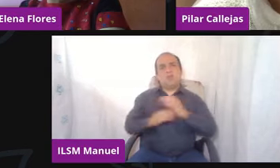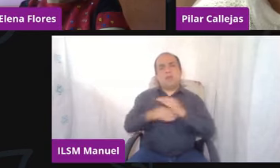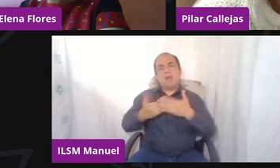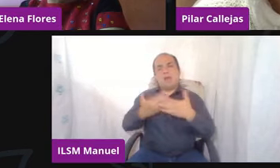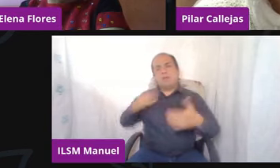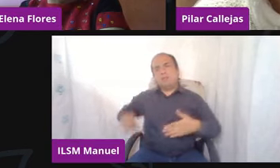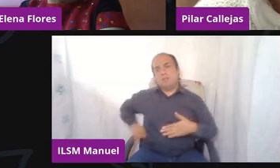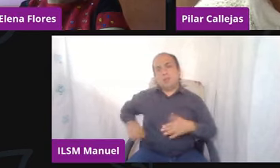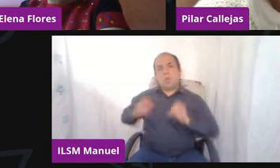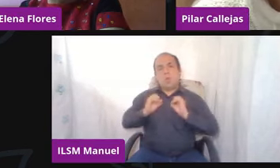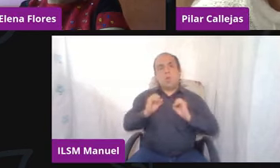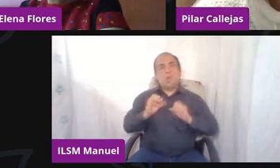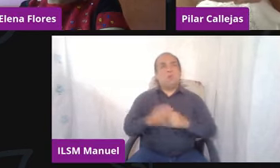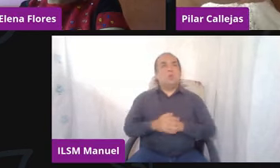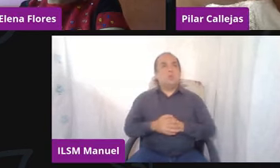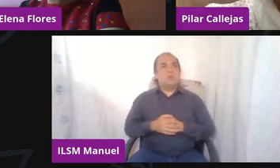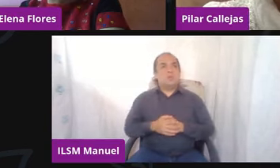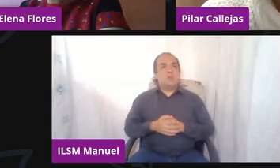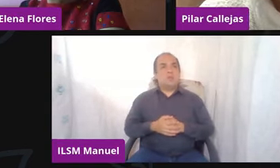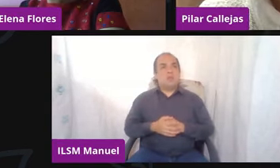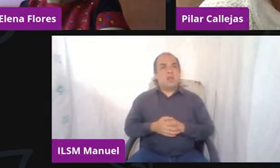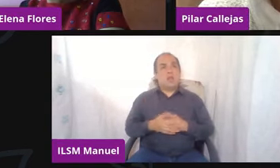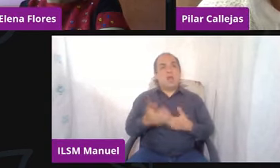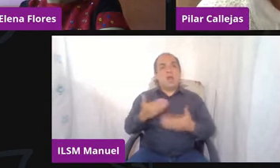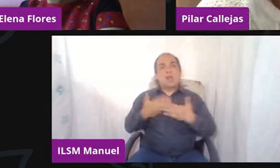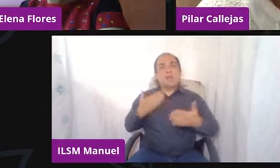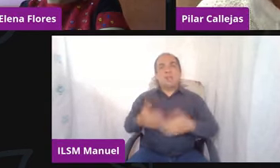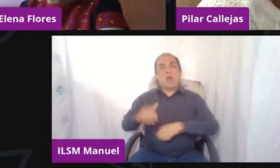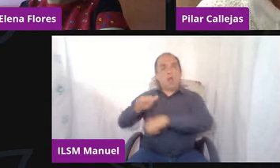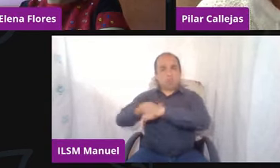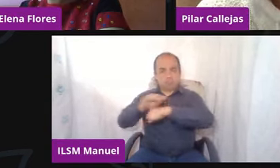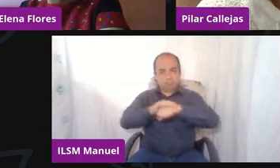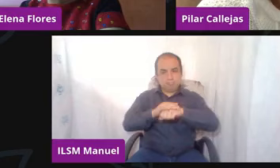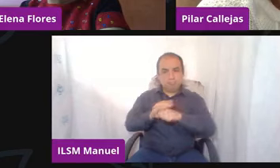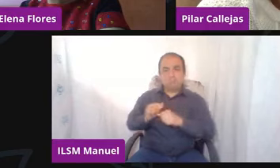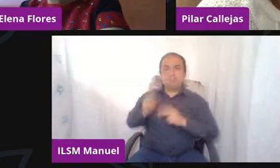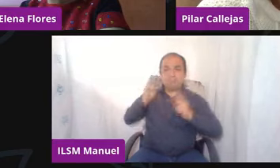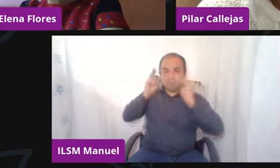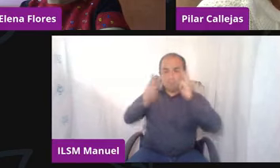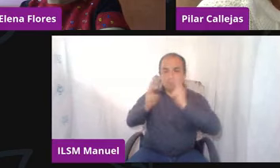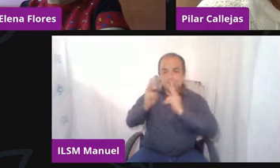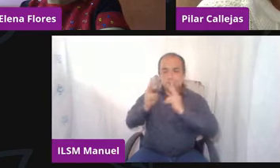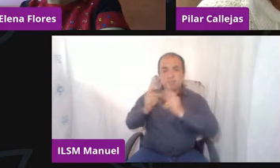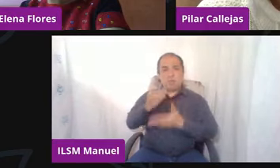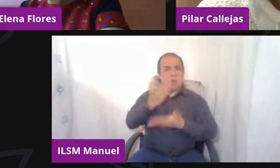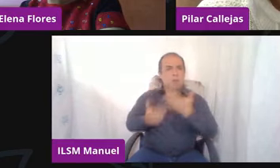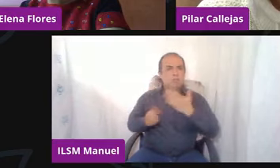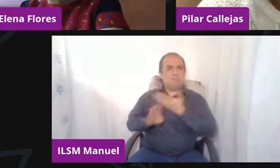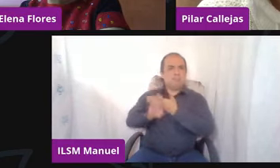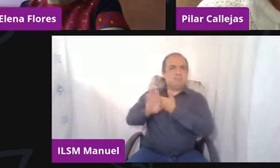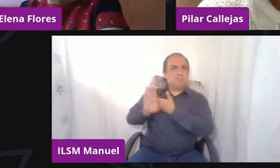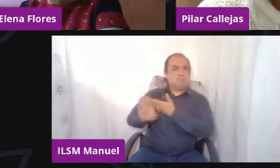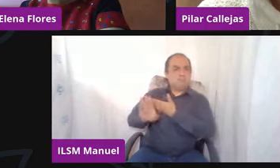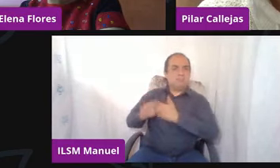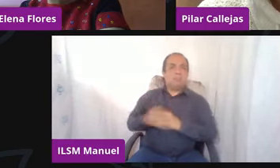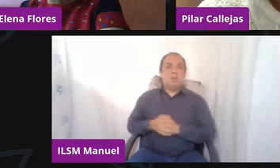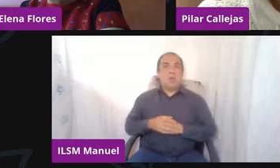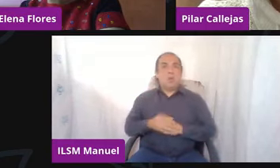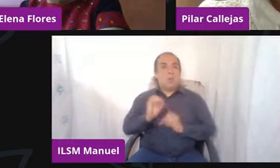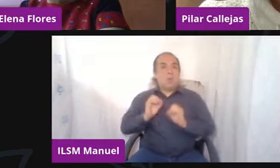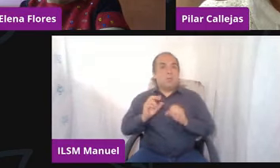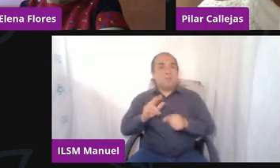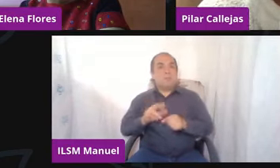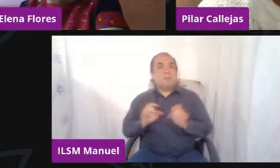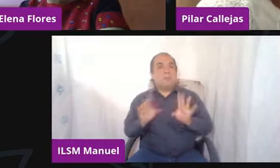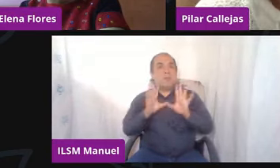normal que esté faltando con los amigos que antes visitaba tanto, ya no es normal que de repente mis pensamientos vayan